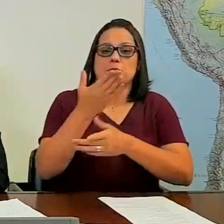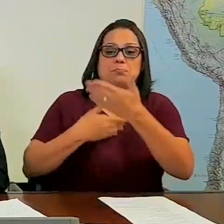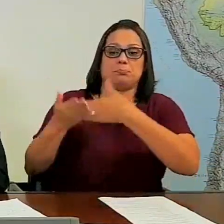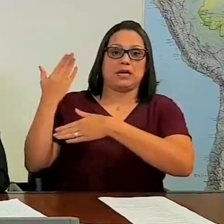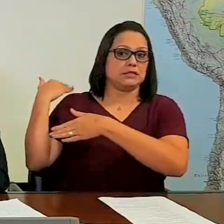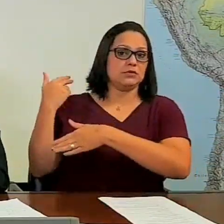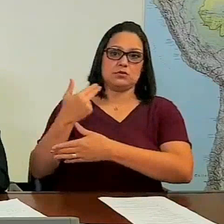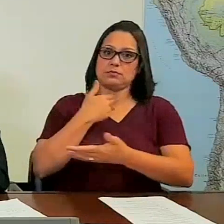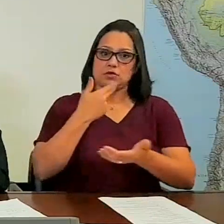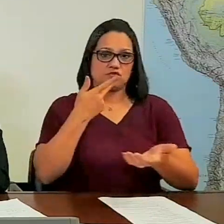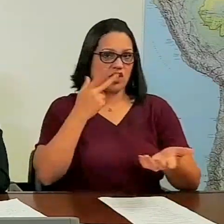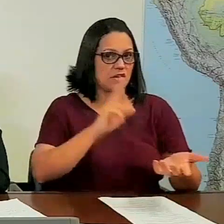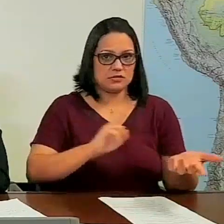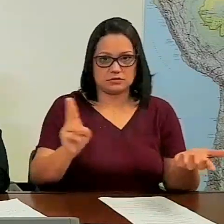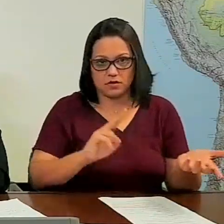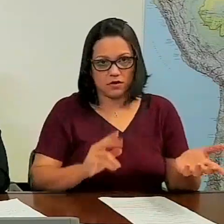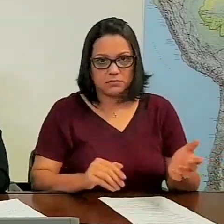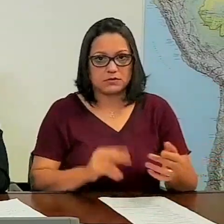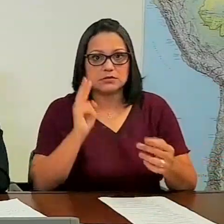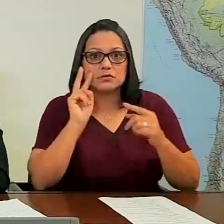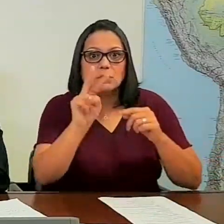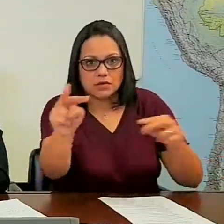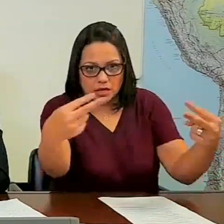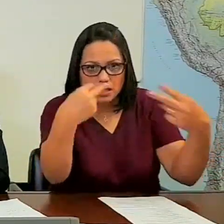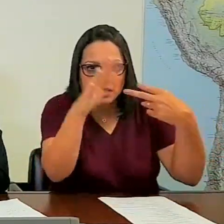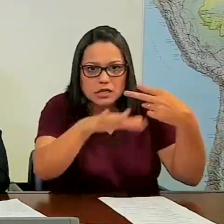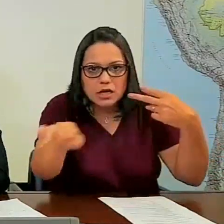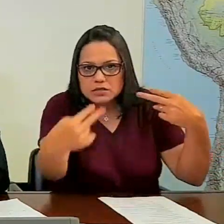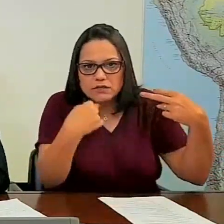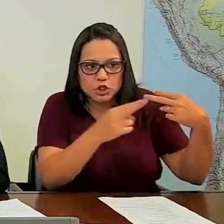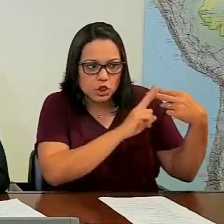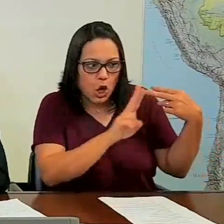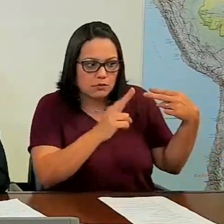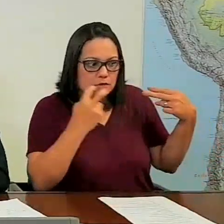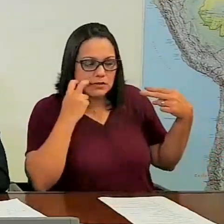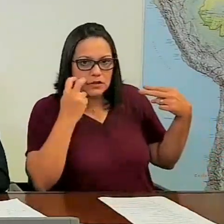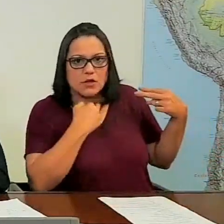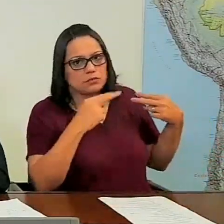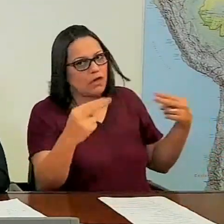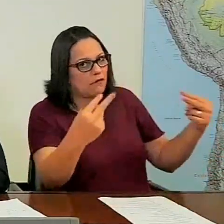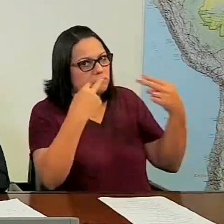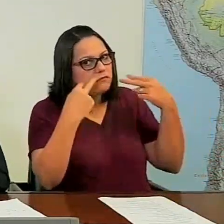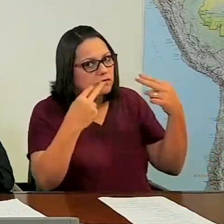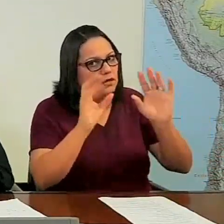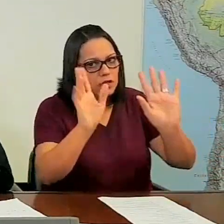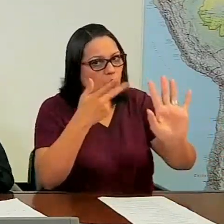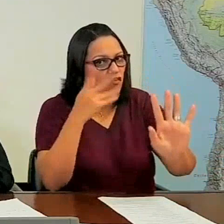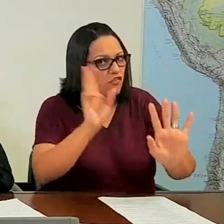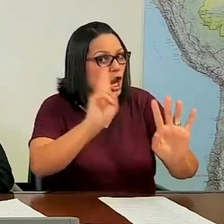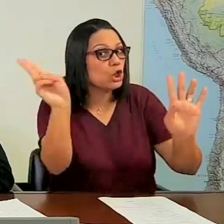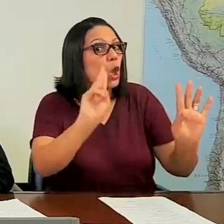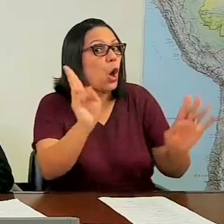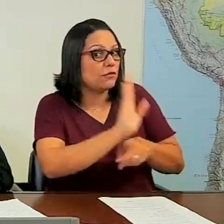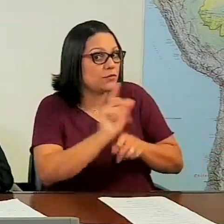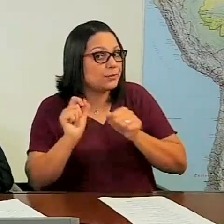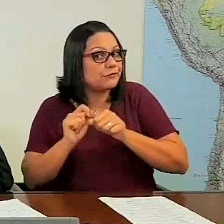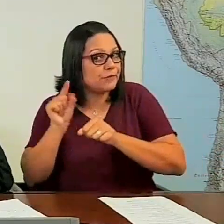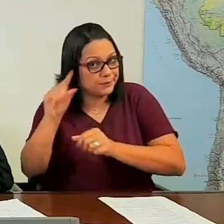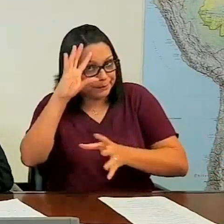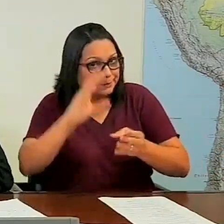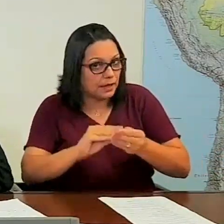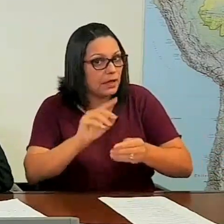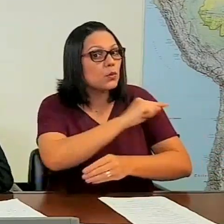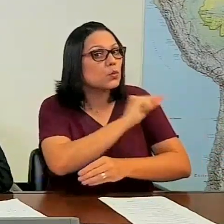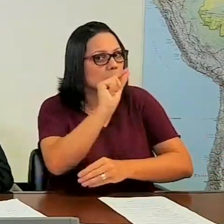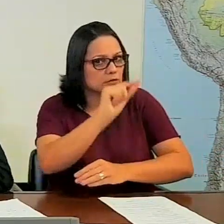passado. Não posso falar porque tem criança assistindo aí essa nossa live. Pode ficar à vontade, não vou falar não. Então, Ancini resolvido.